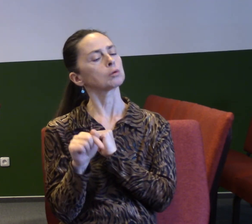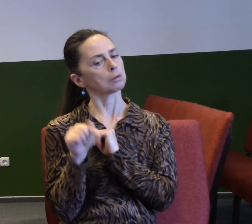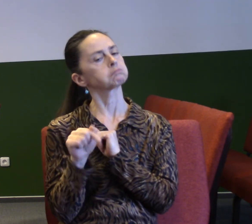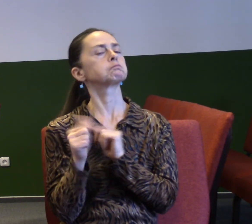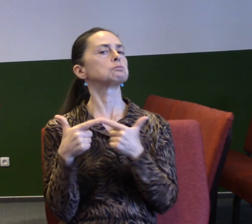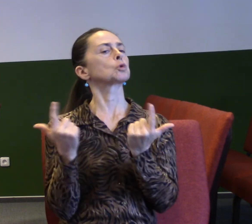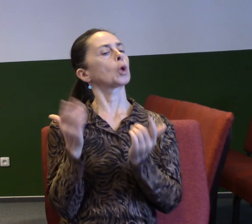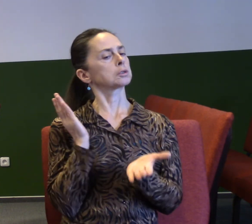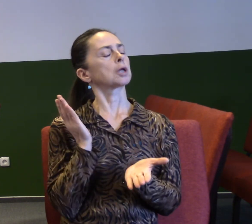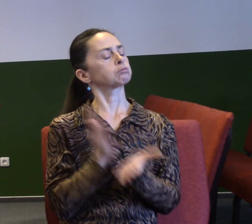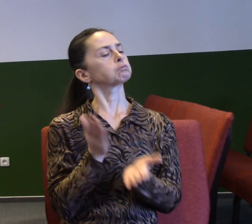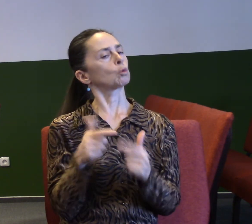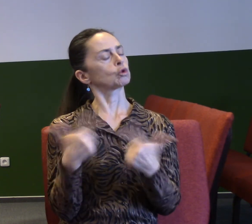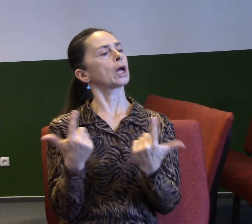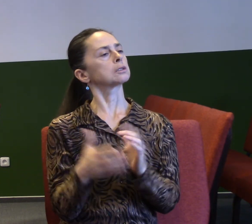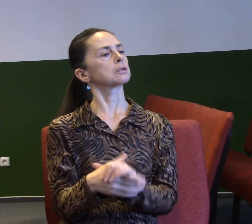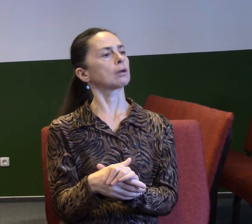A nebo, a jejich rodina byla vždycky divná.